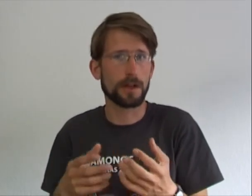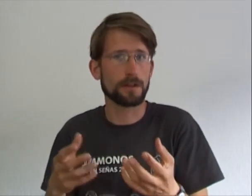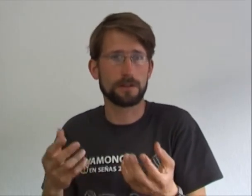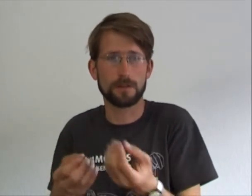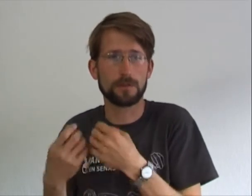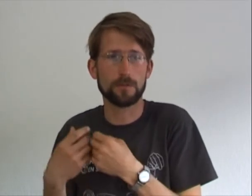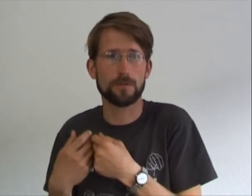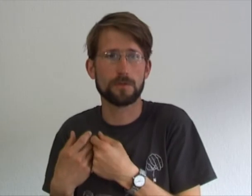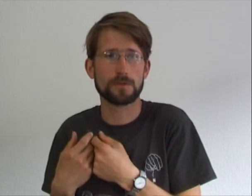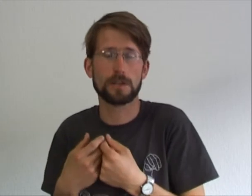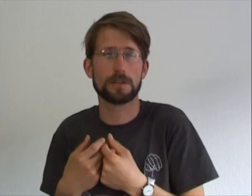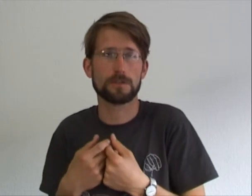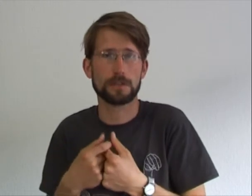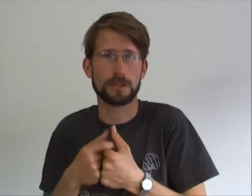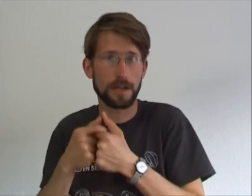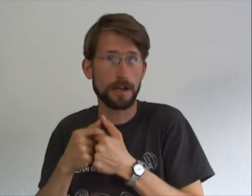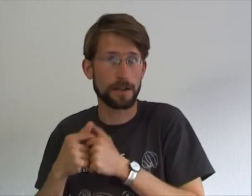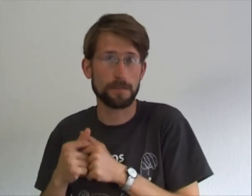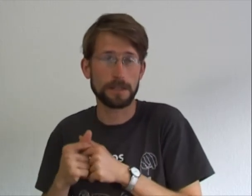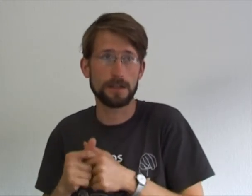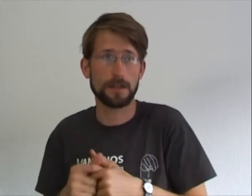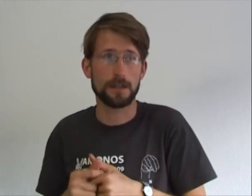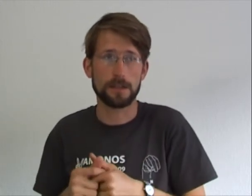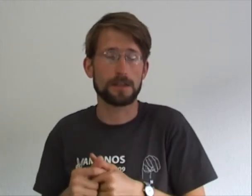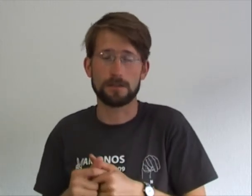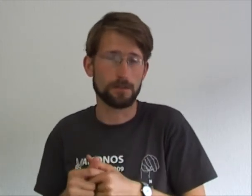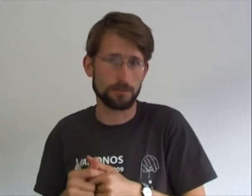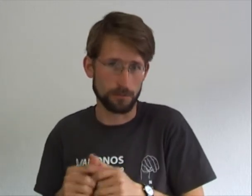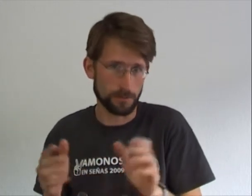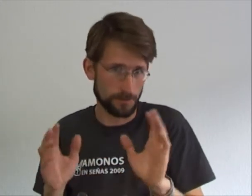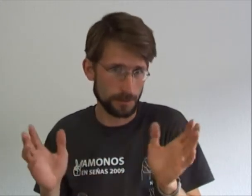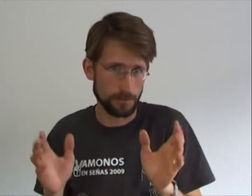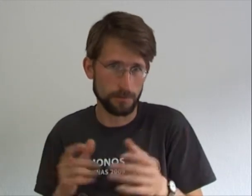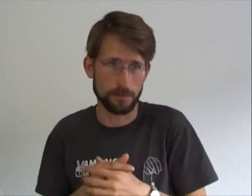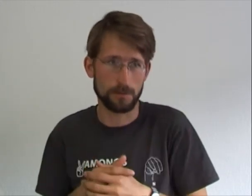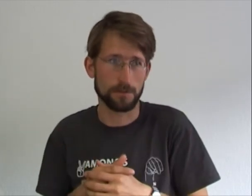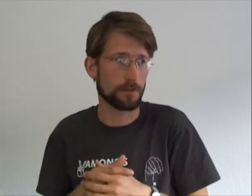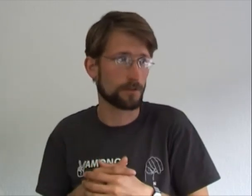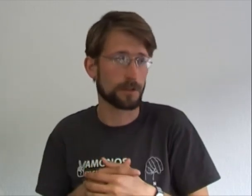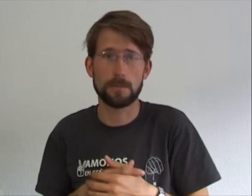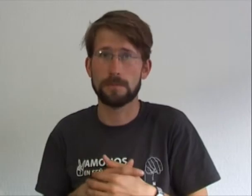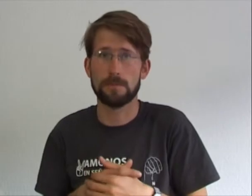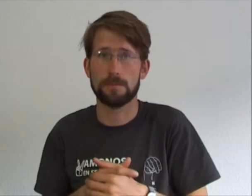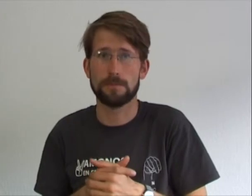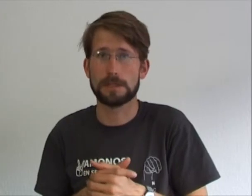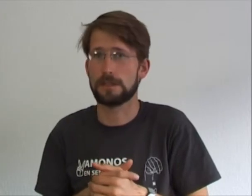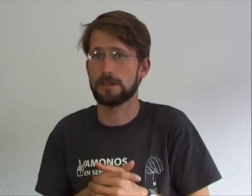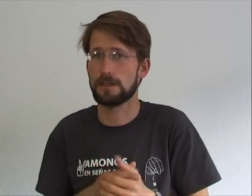En Alemania también hay cosas malas. No es perfecto. Lo que realmente queremos es